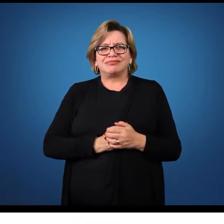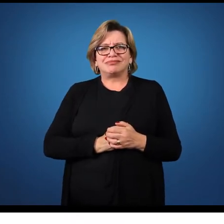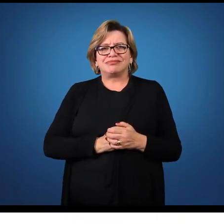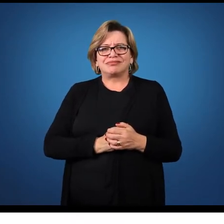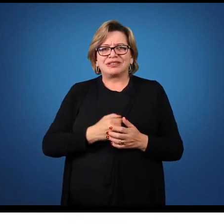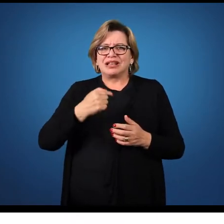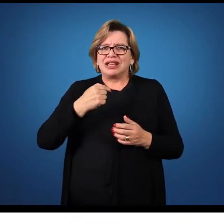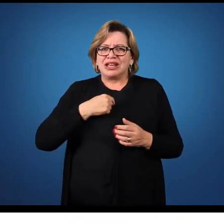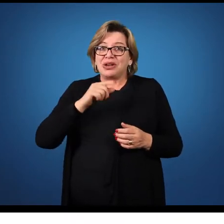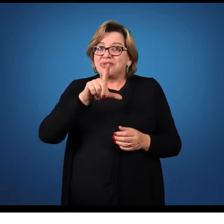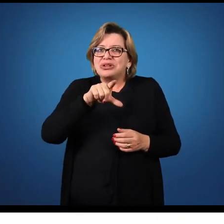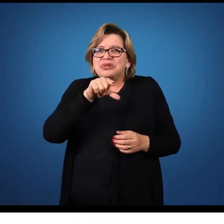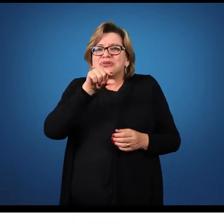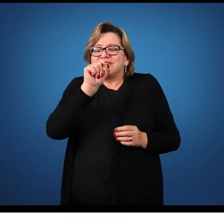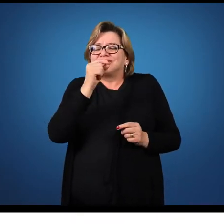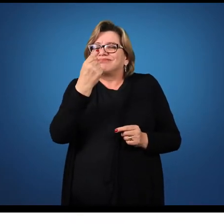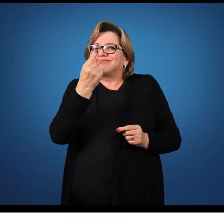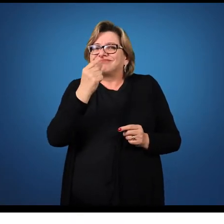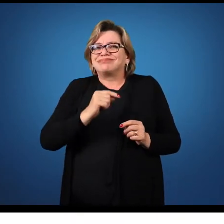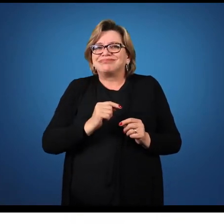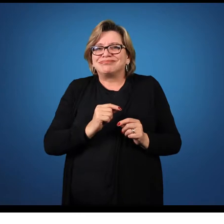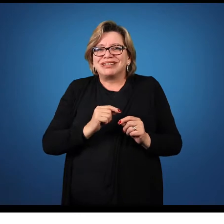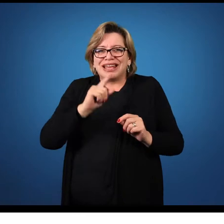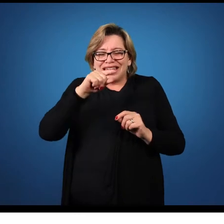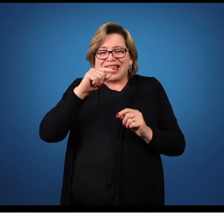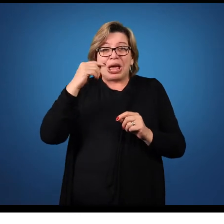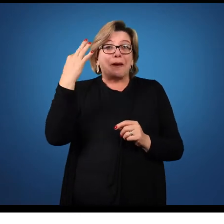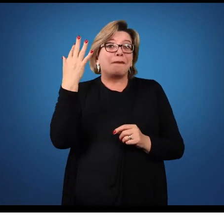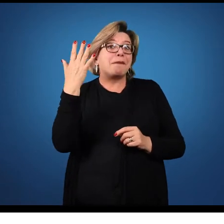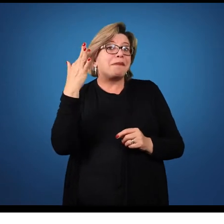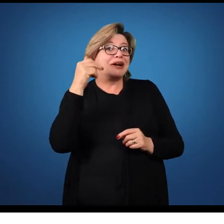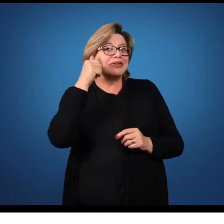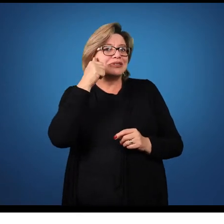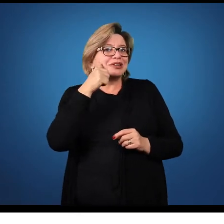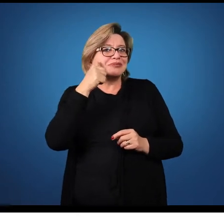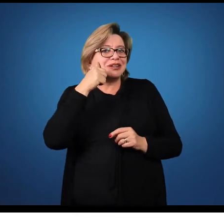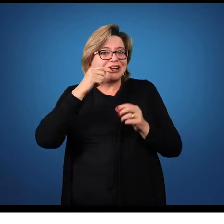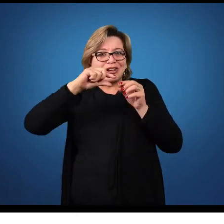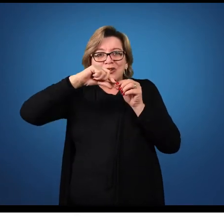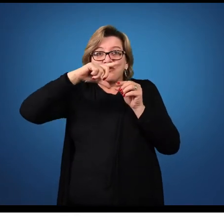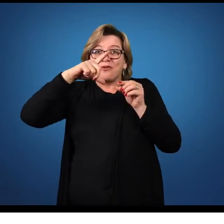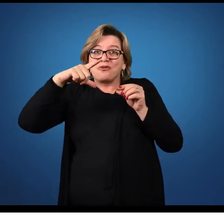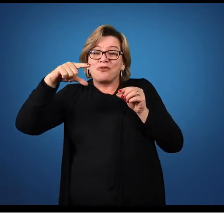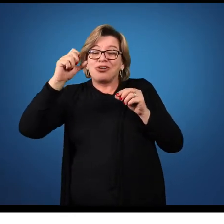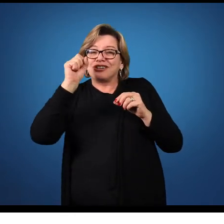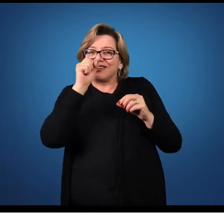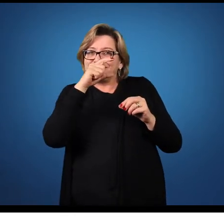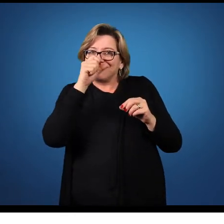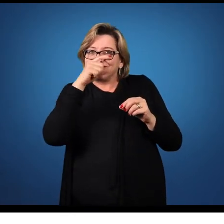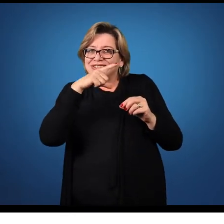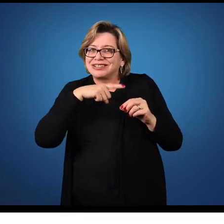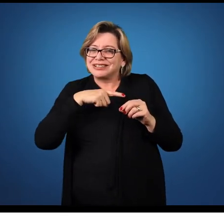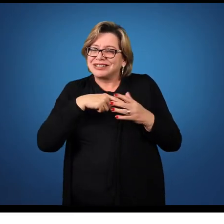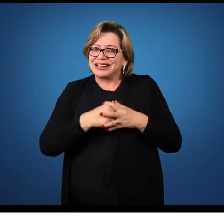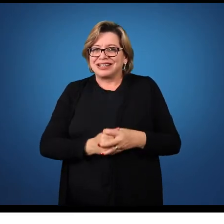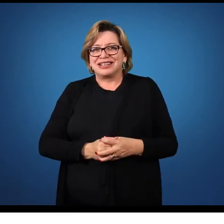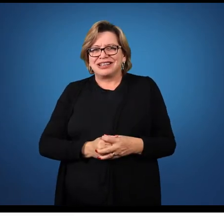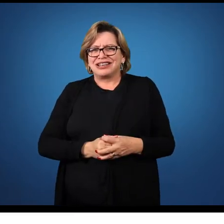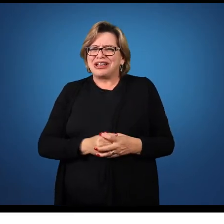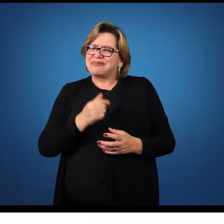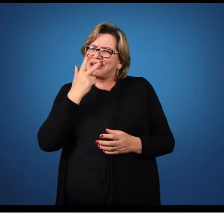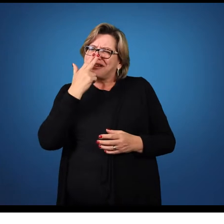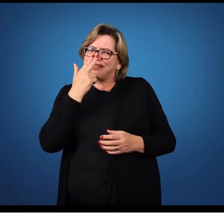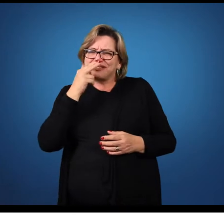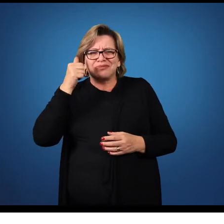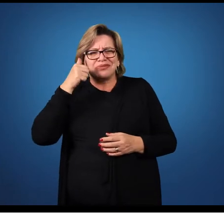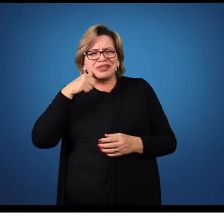Eu escolhi um detalhe. É a mão da moça com uma folha verde. A moça parece comer aquela